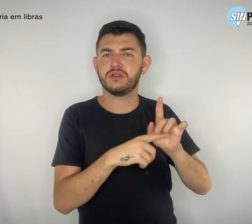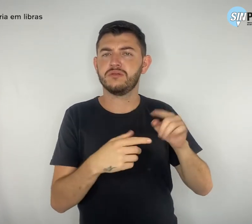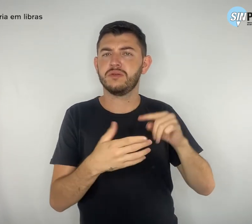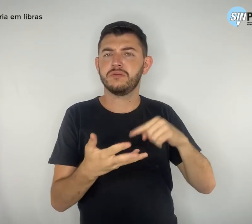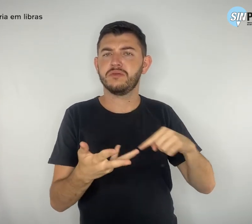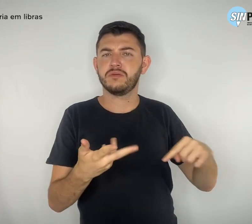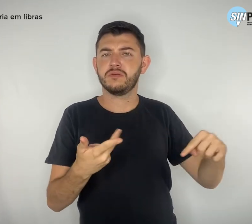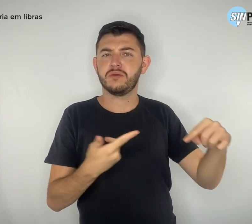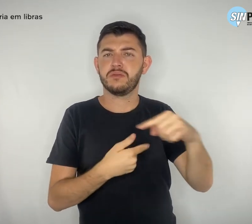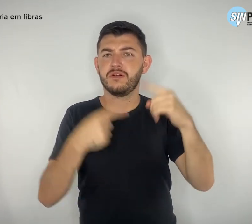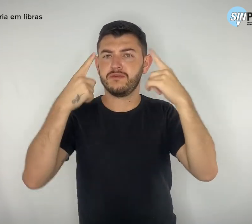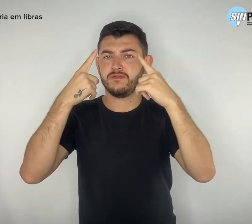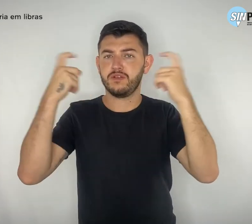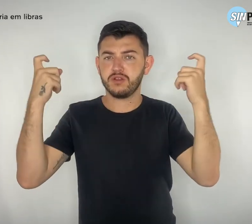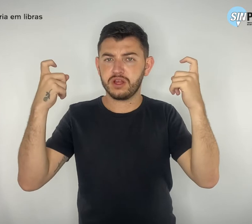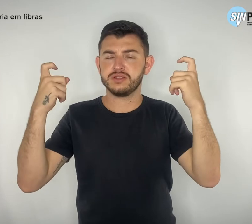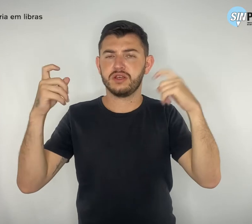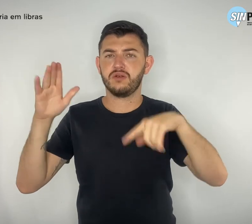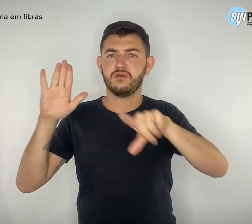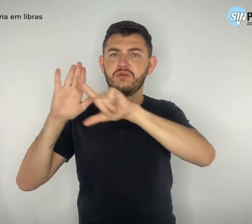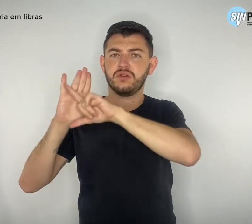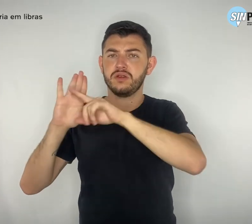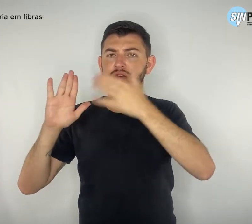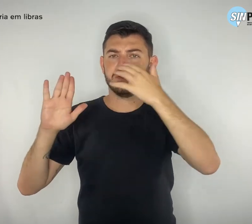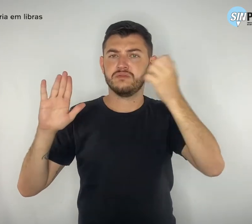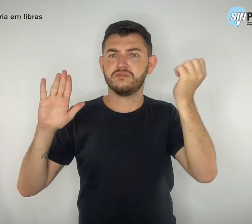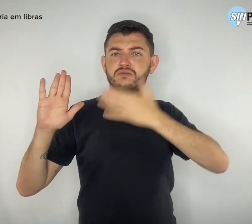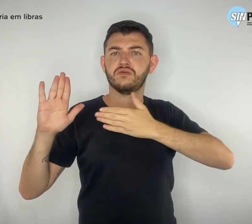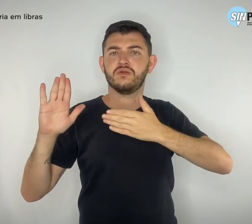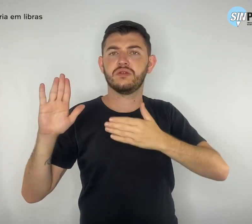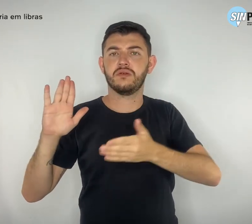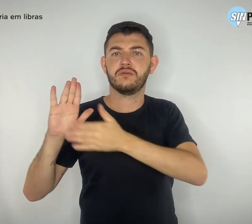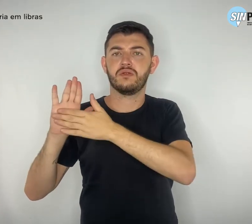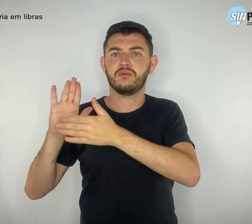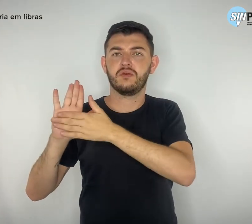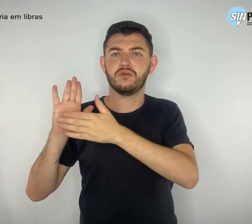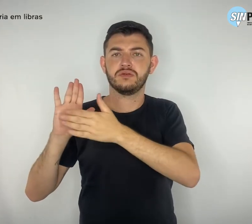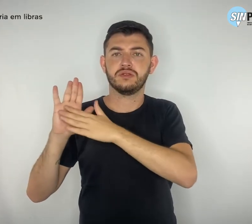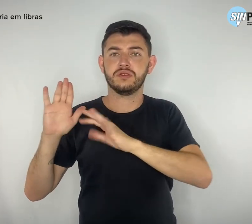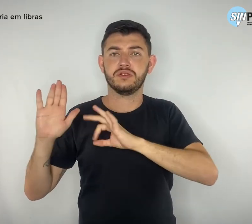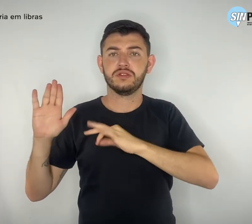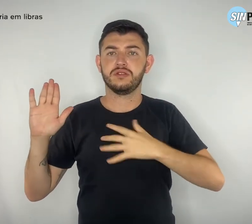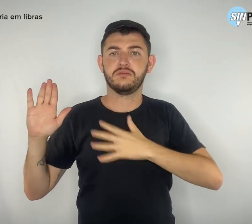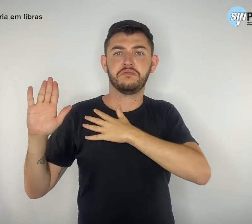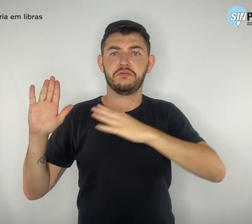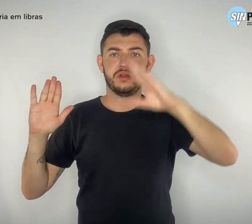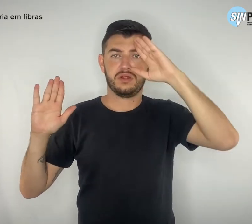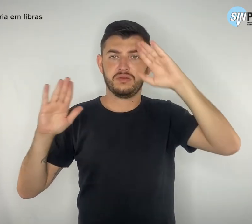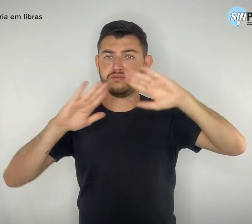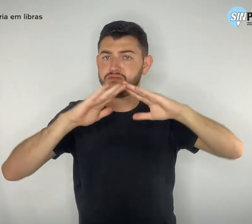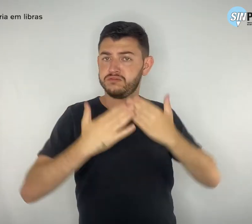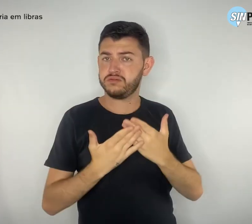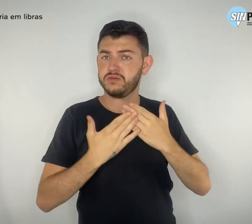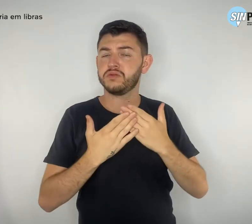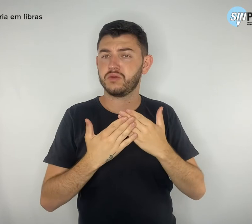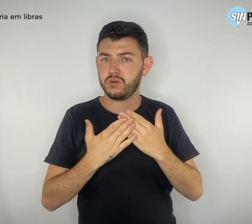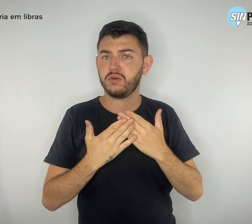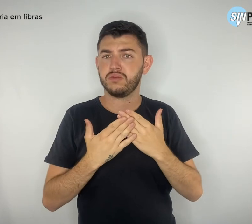à legislação na proposta de militarização das escolas. E destaca, inclusive, que a